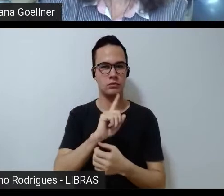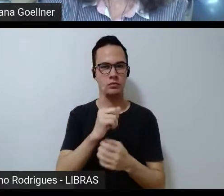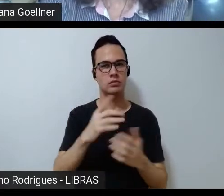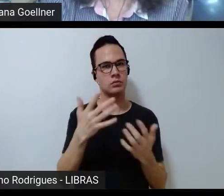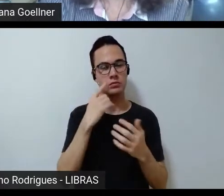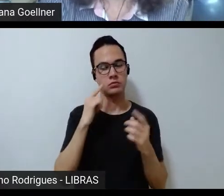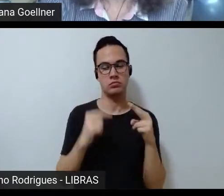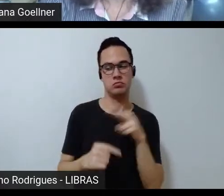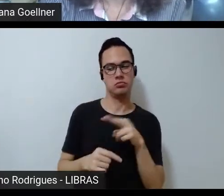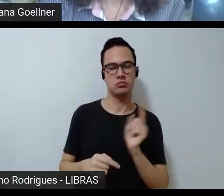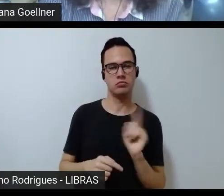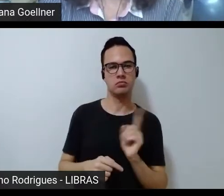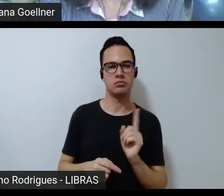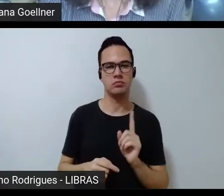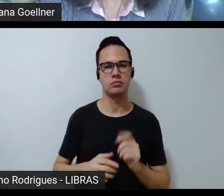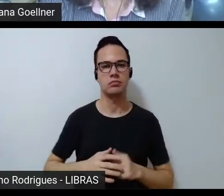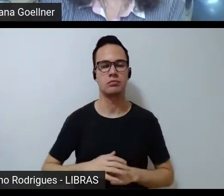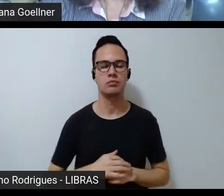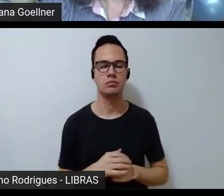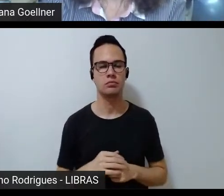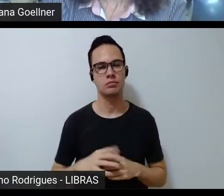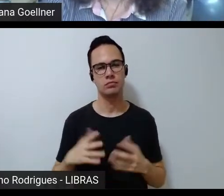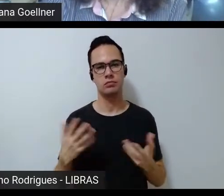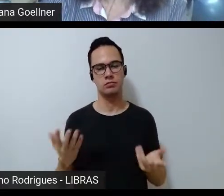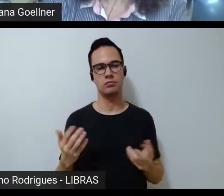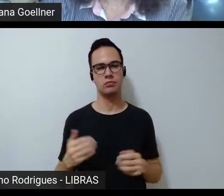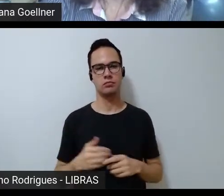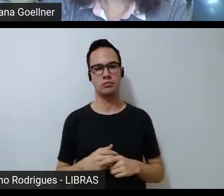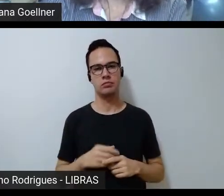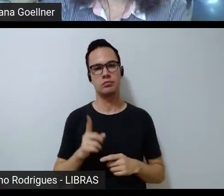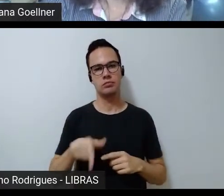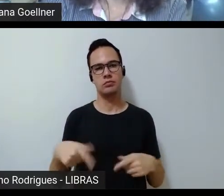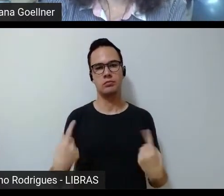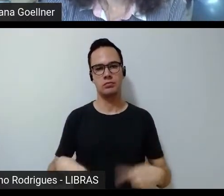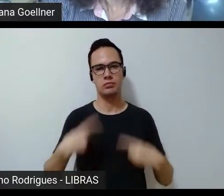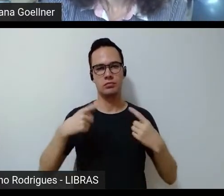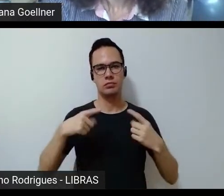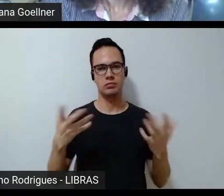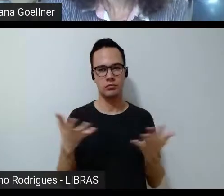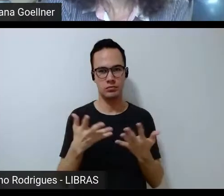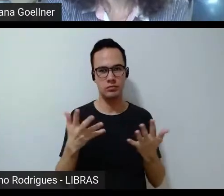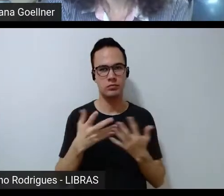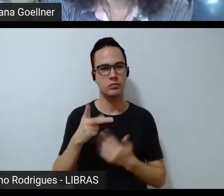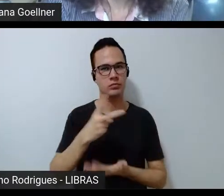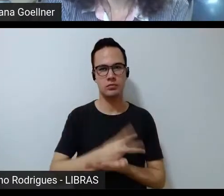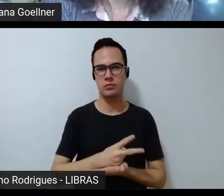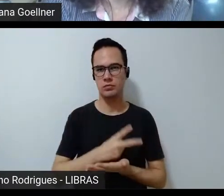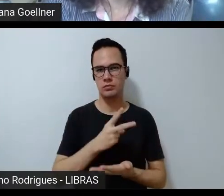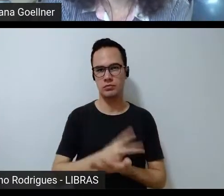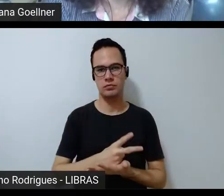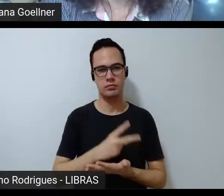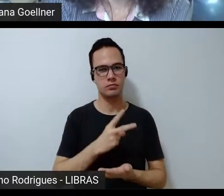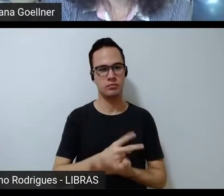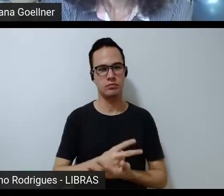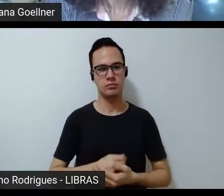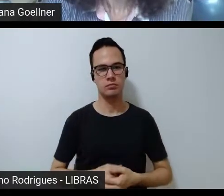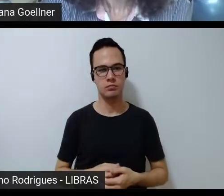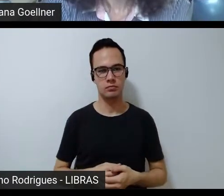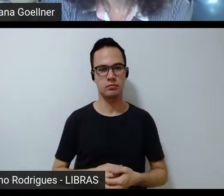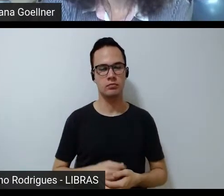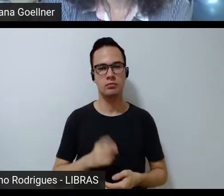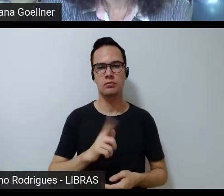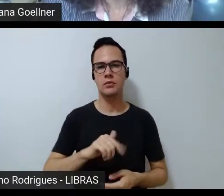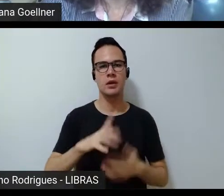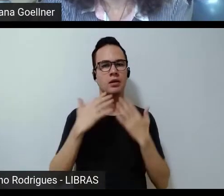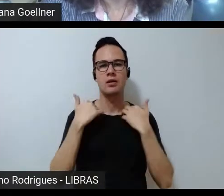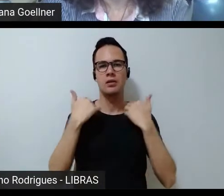também não olhou para os feminismos. E essa é uma discussão hoje intermitente. Não há